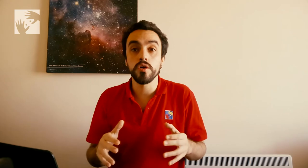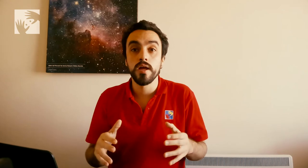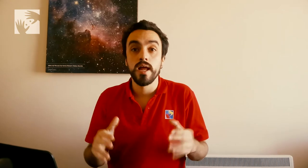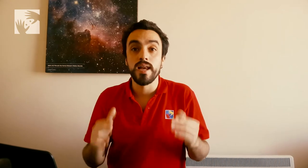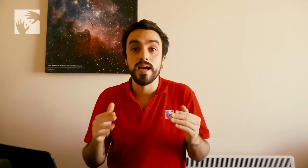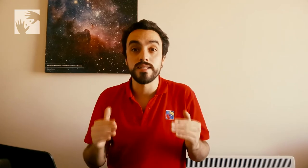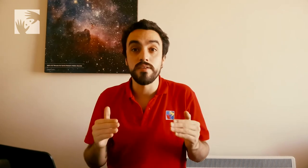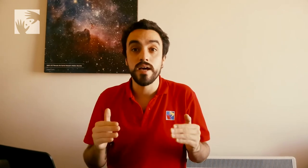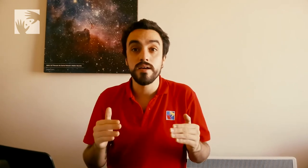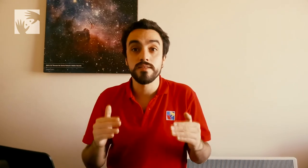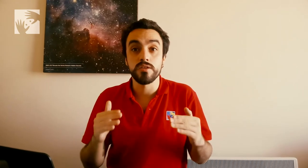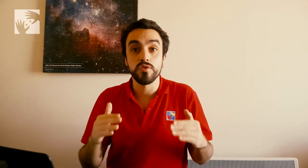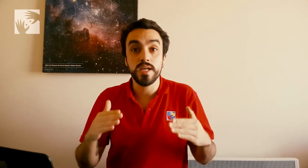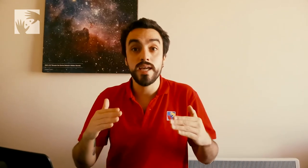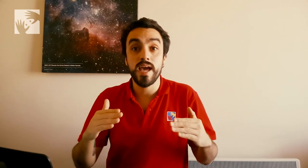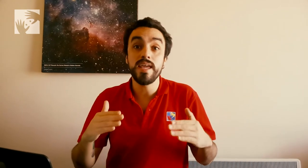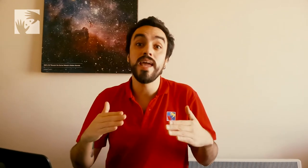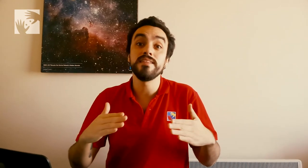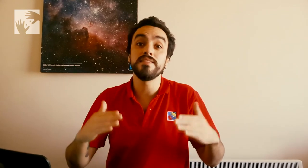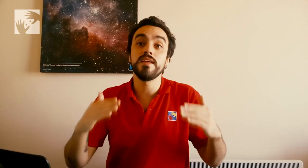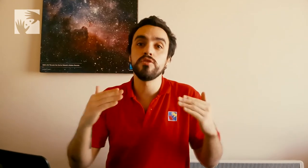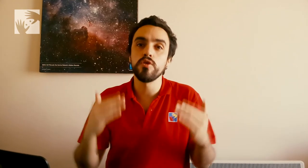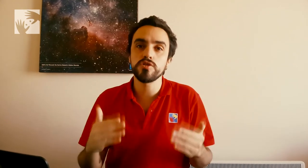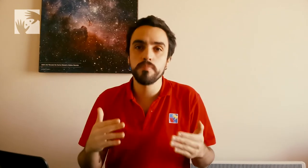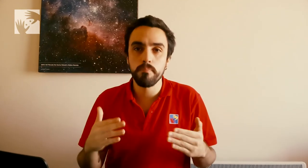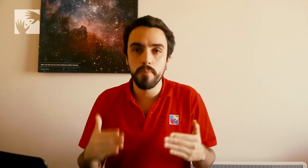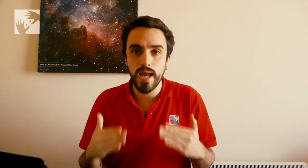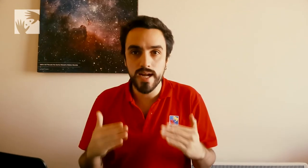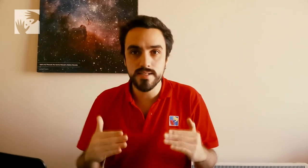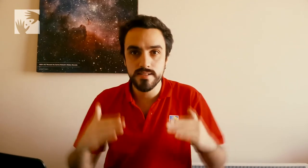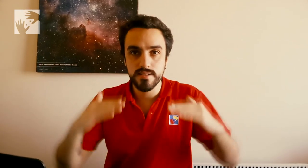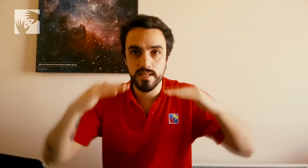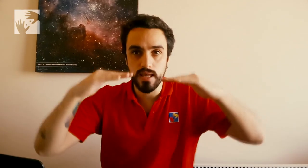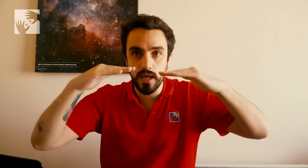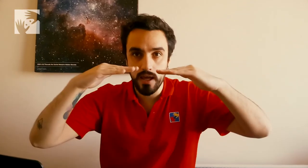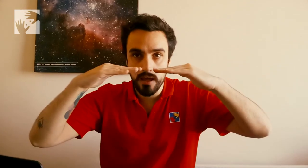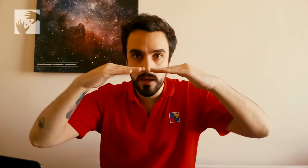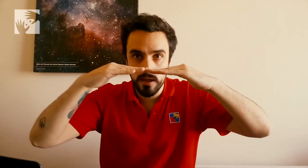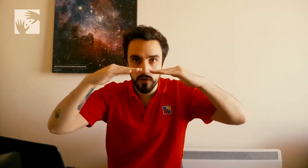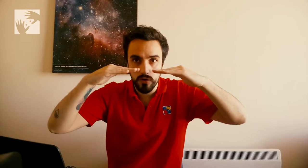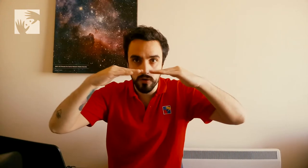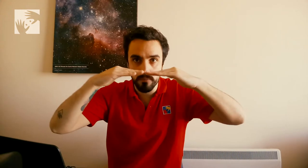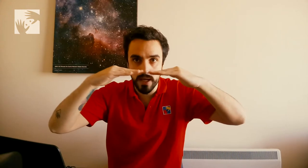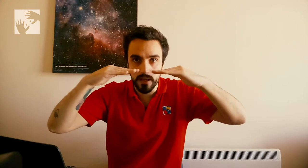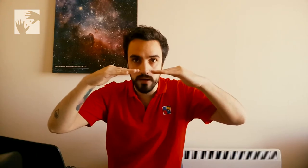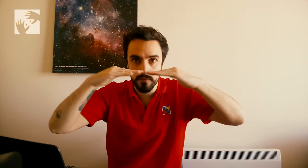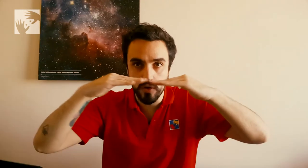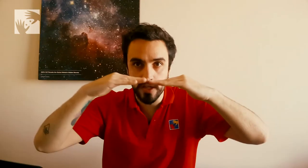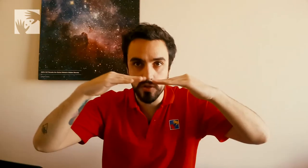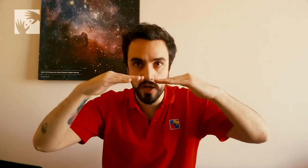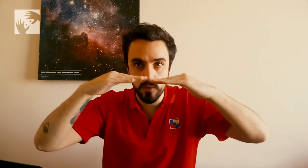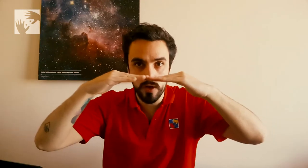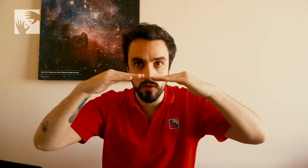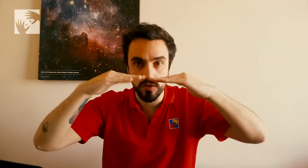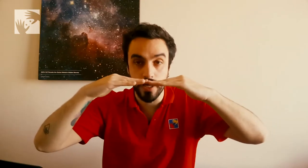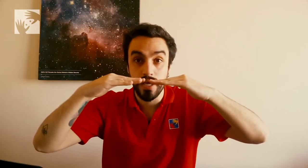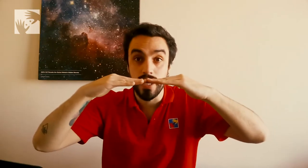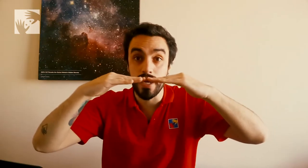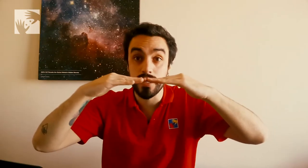la actividad tectónica que hay entre dos placas que convergen o que chocan unas con otras. En el